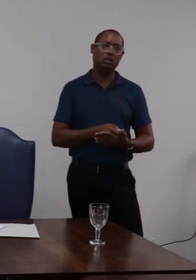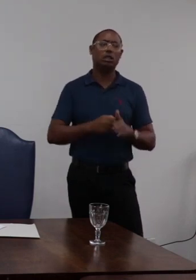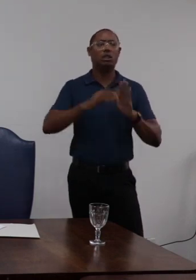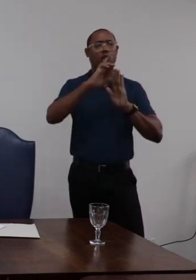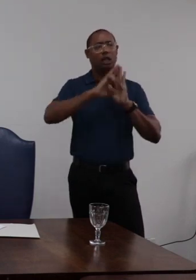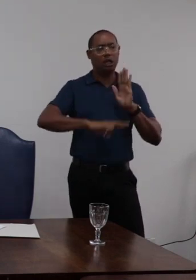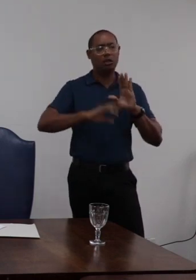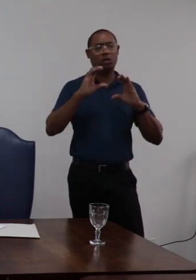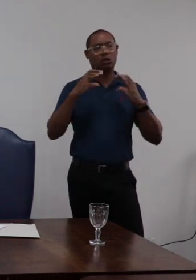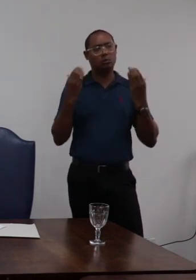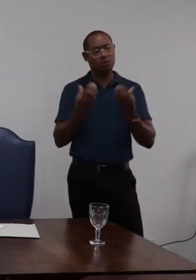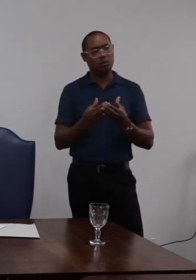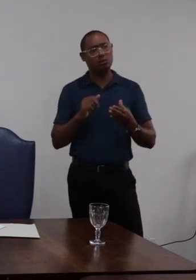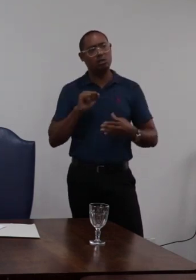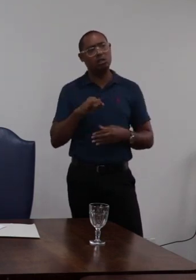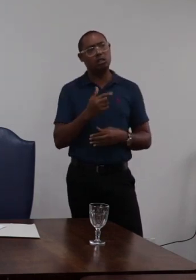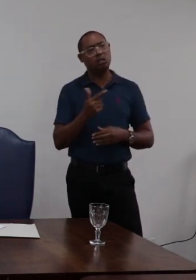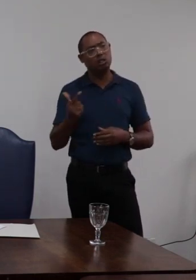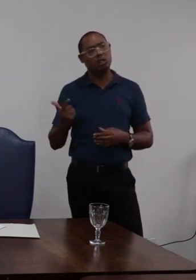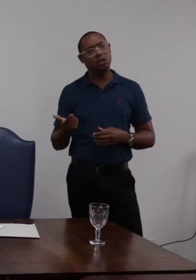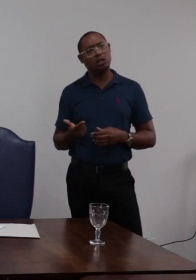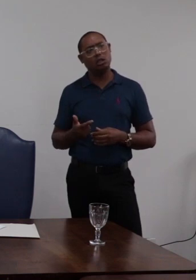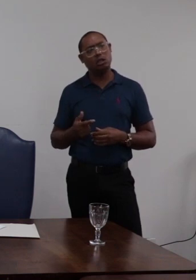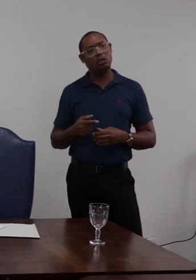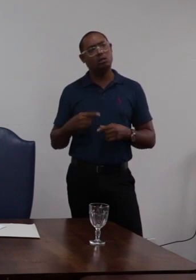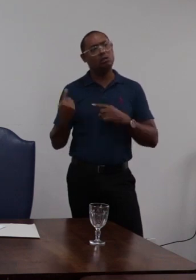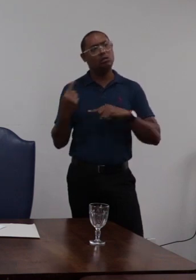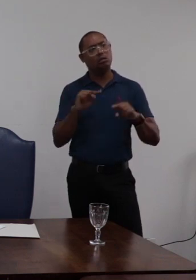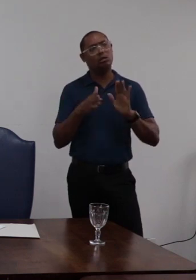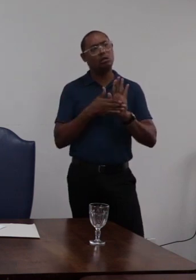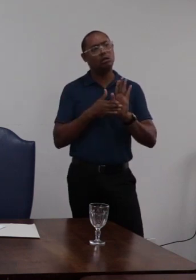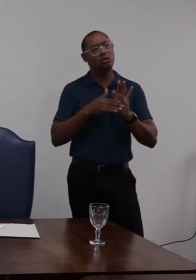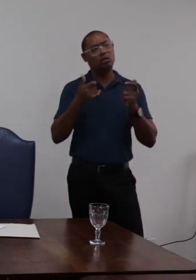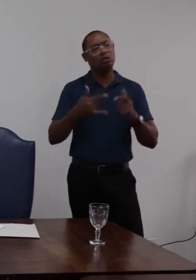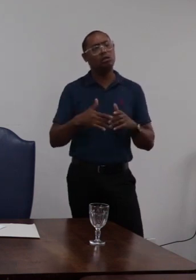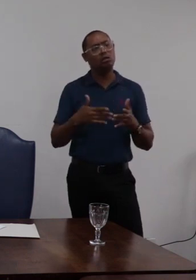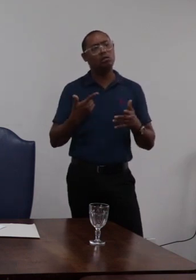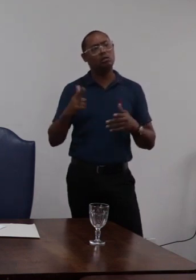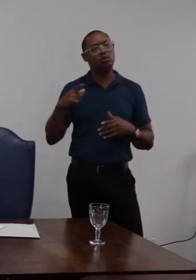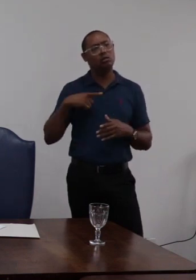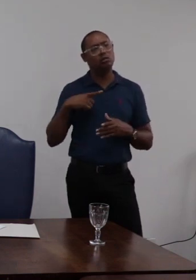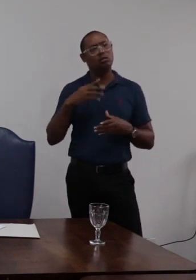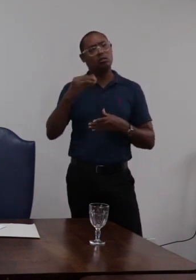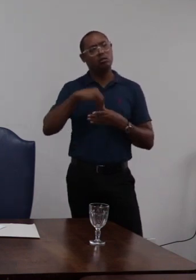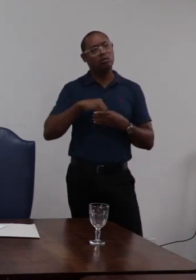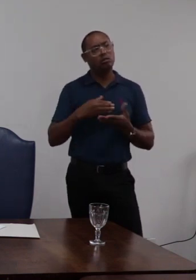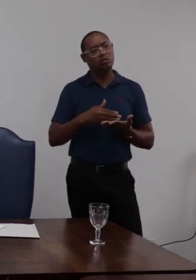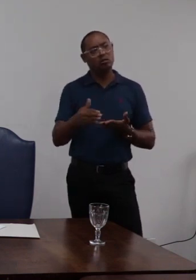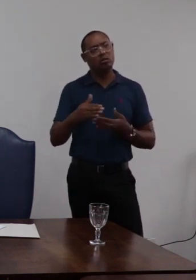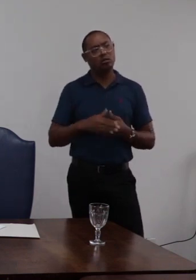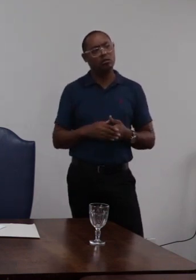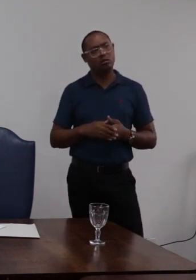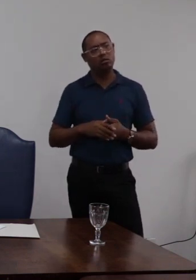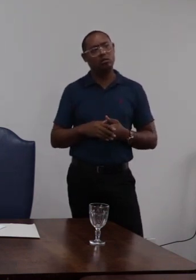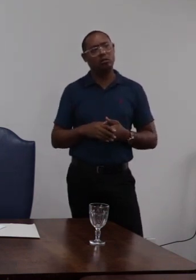relatório da comissão se não há contrariedade das provas nos autos do processo